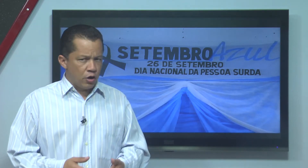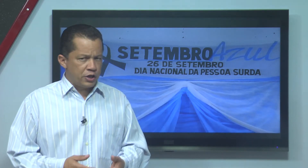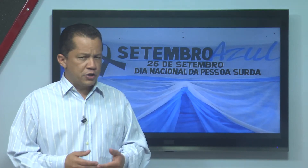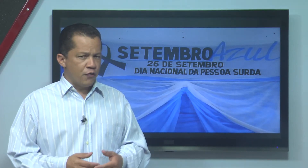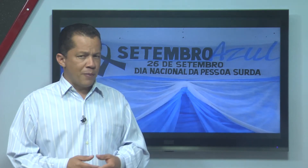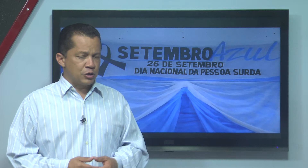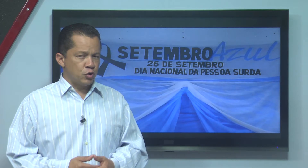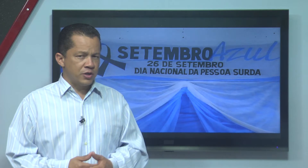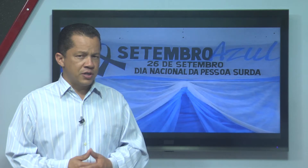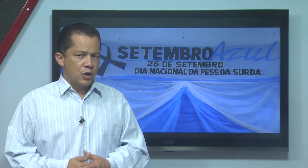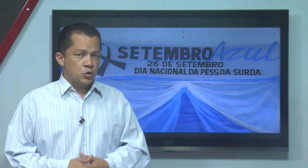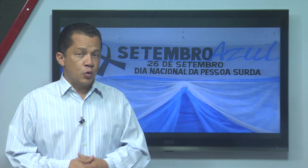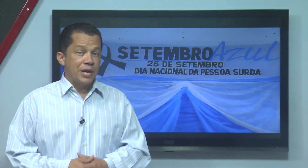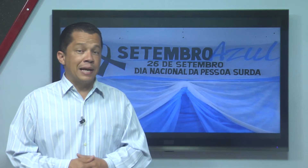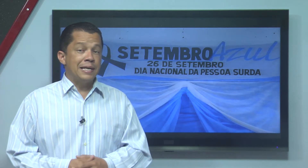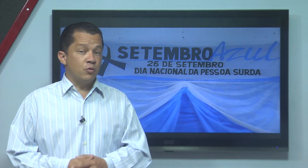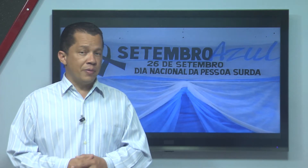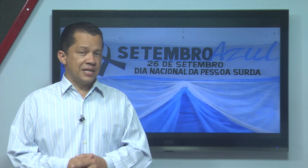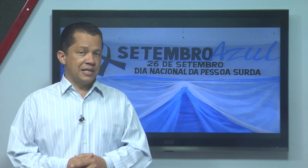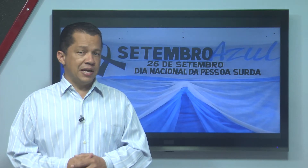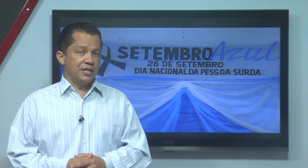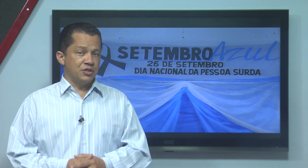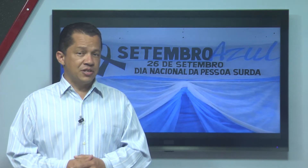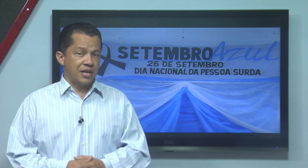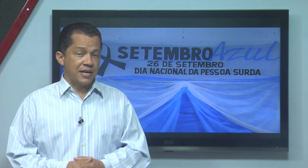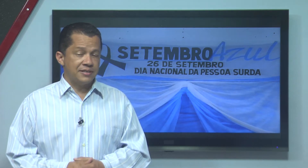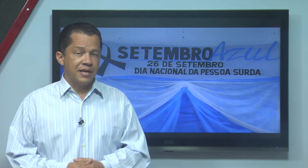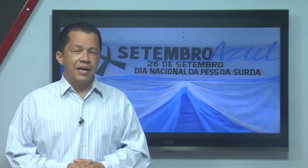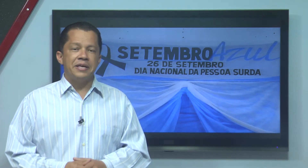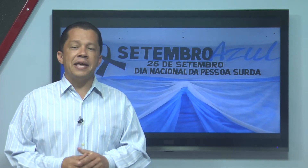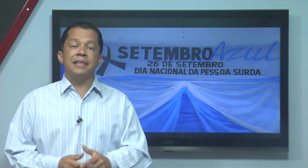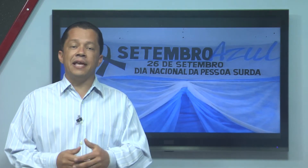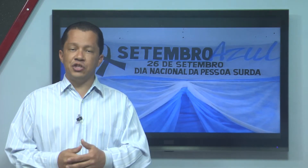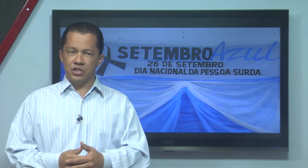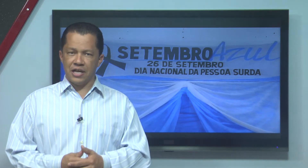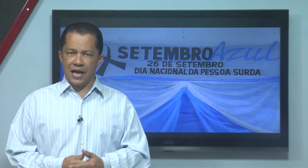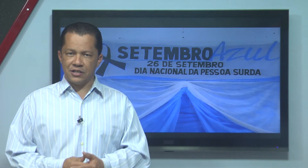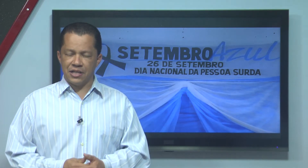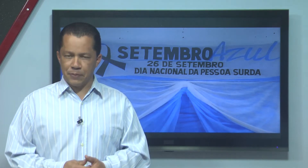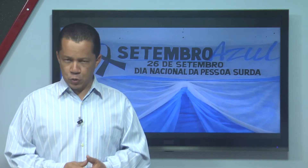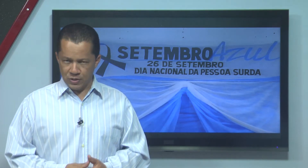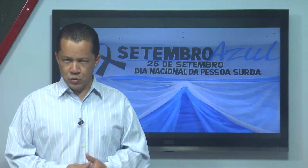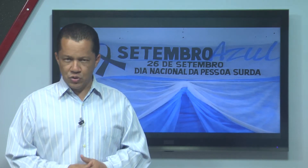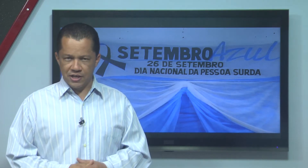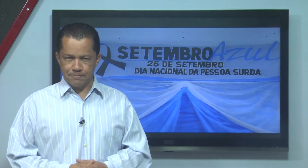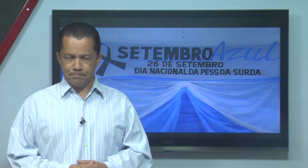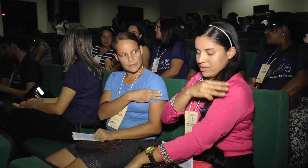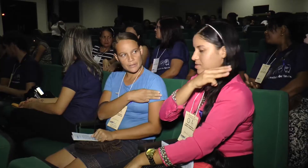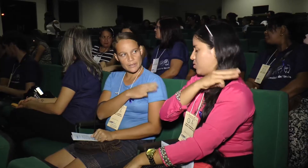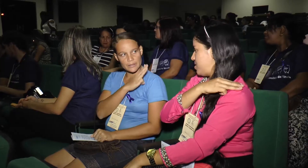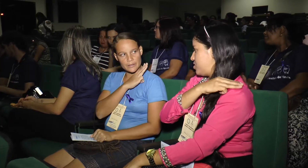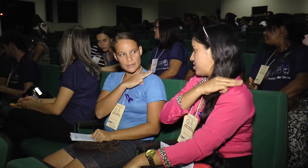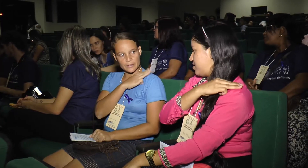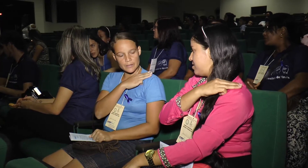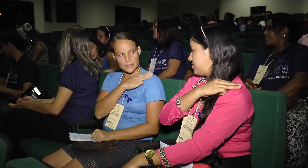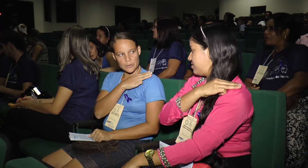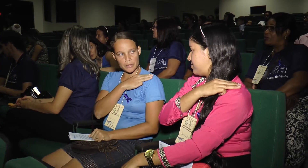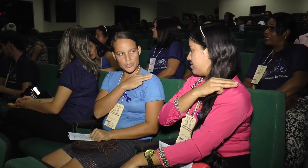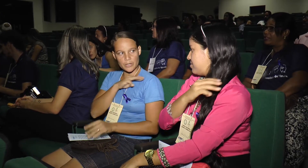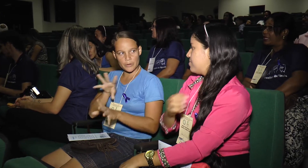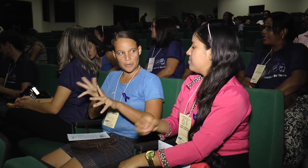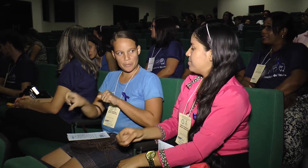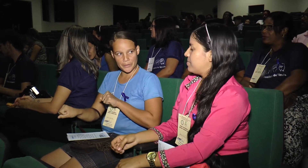Maiores informações sobre a língua brasileira de sinais e a identidade da pessoa surda A língua